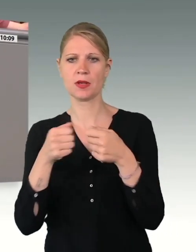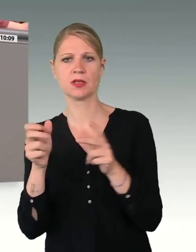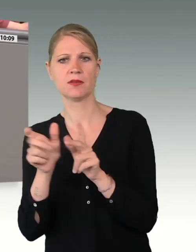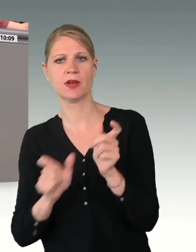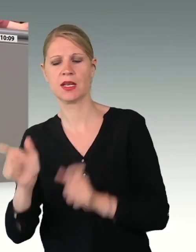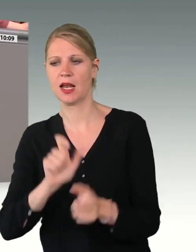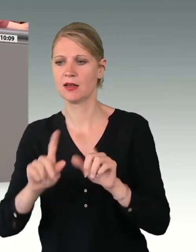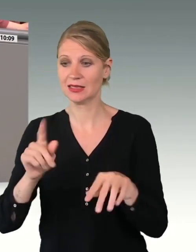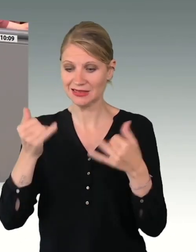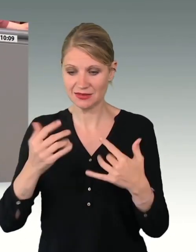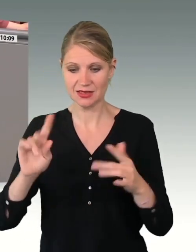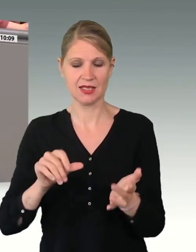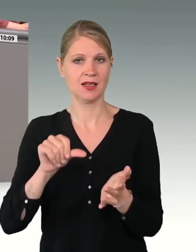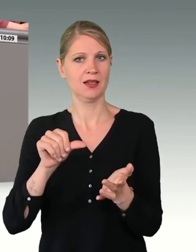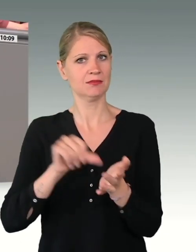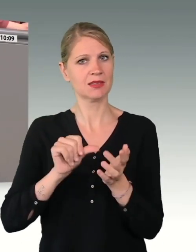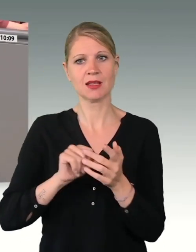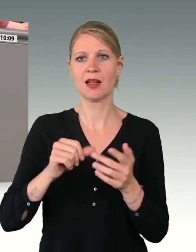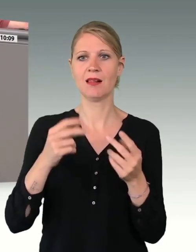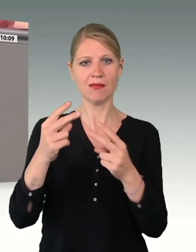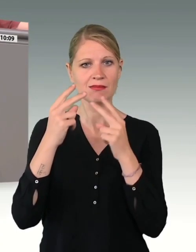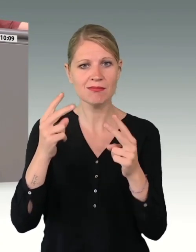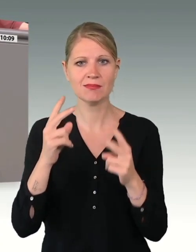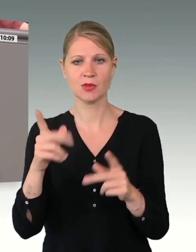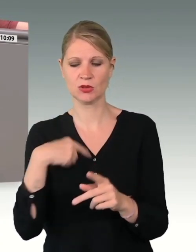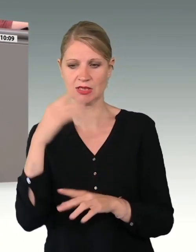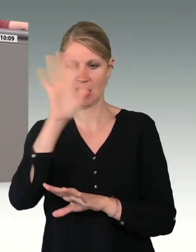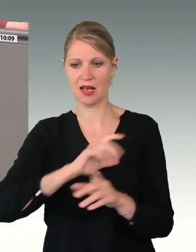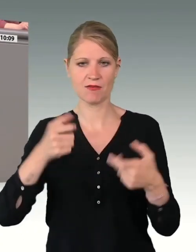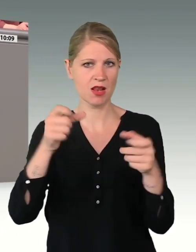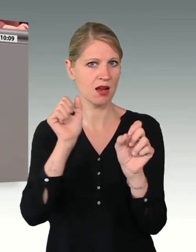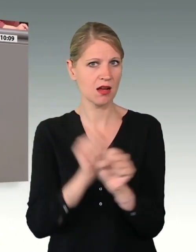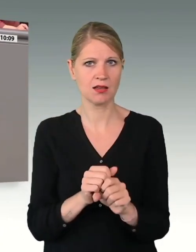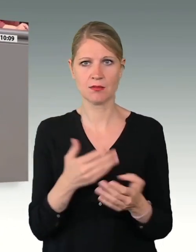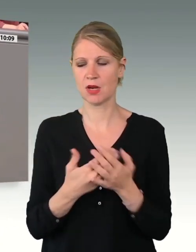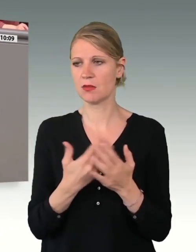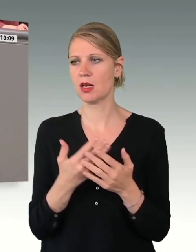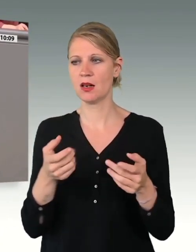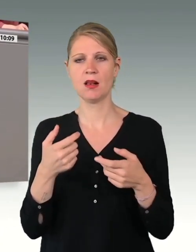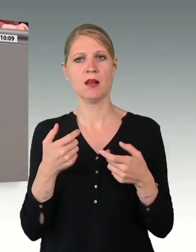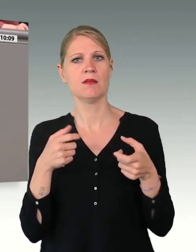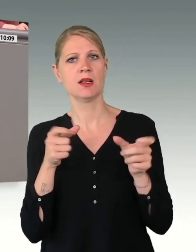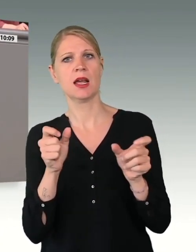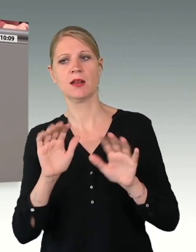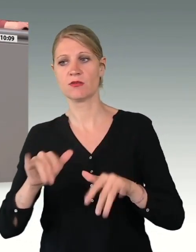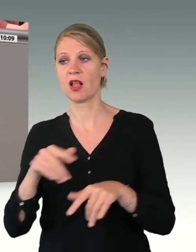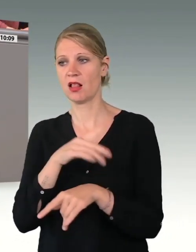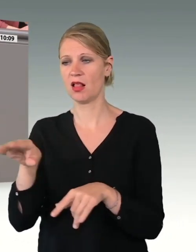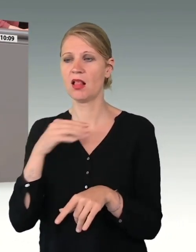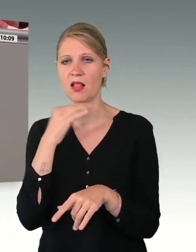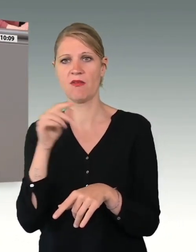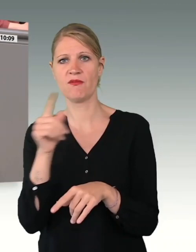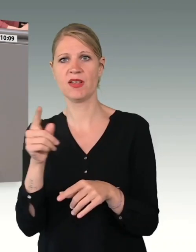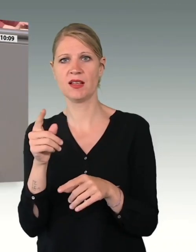Verteidigungsfähigkeit unseres Landes. Im Verteidigungsfall müsste eine große Zahl Reservisten herangezogen werden.